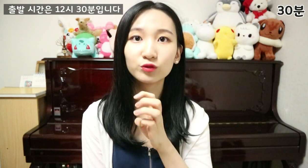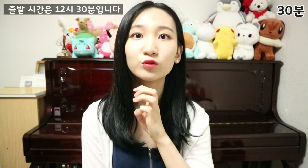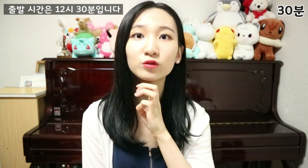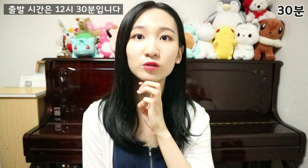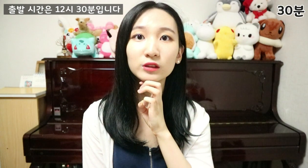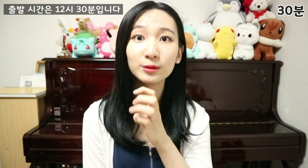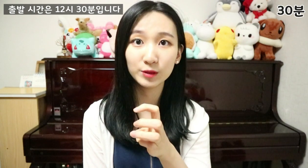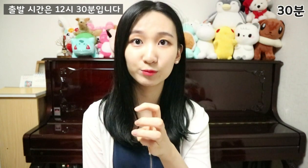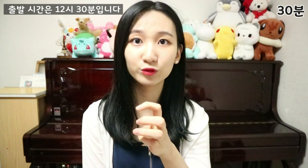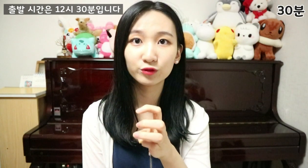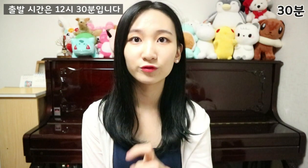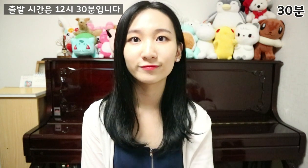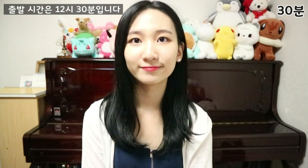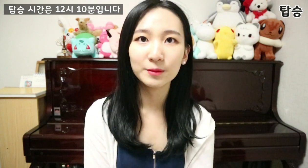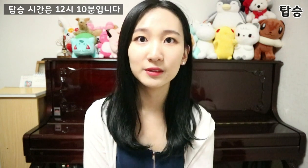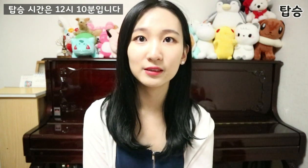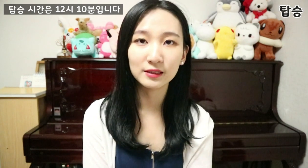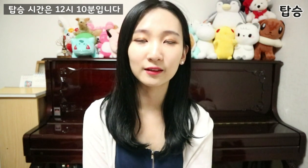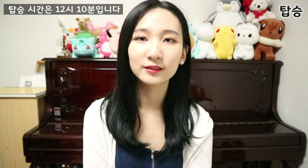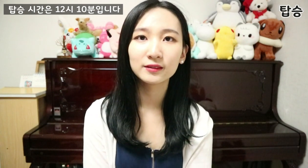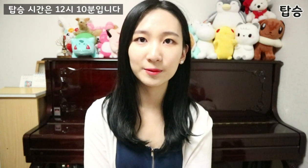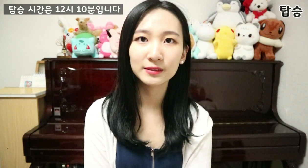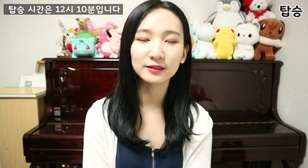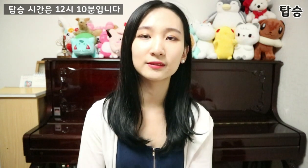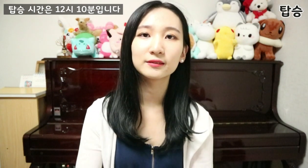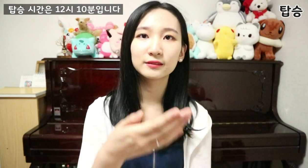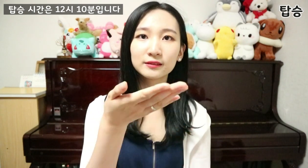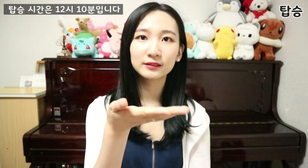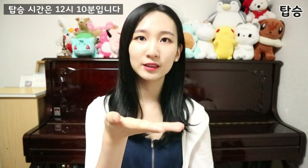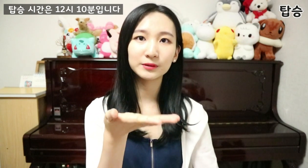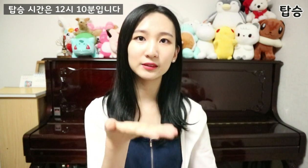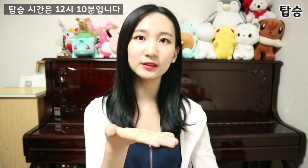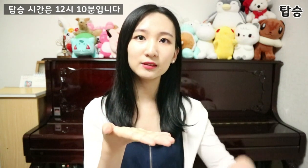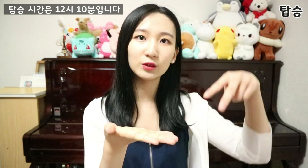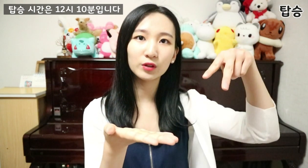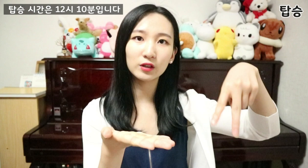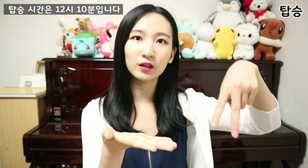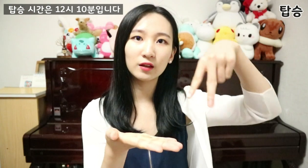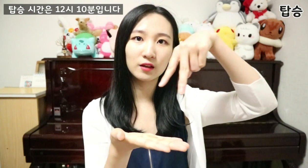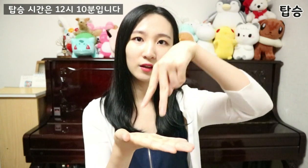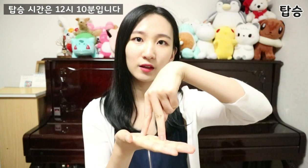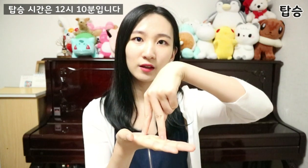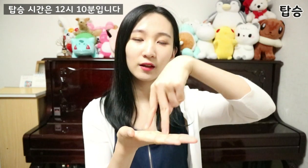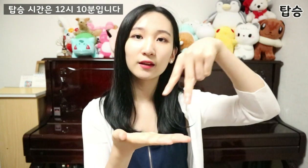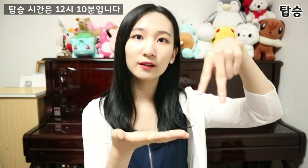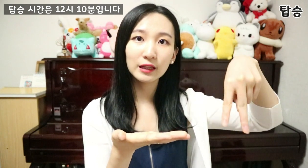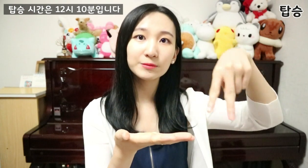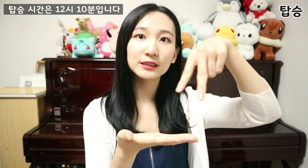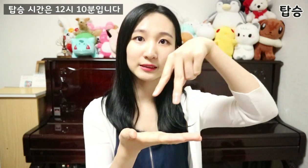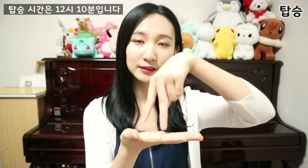30분 탑승시간 탑승 탑승은 여기 이렇게 탑승